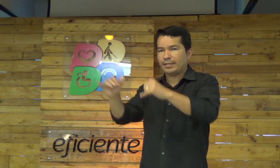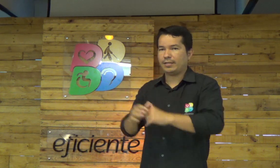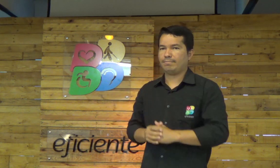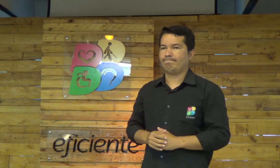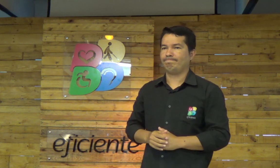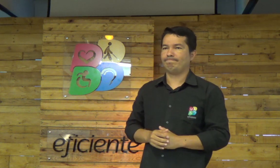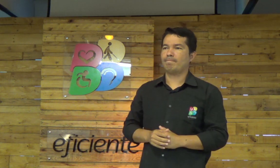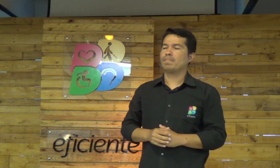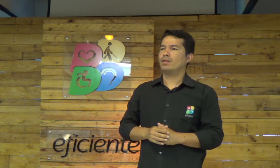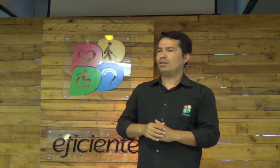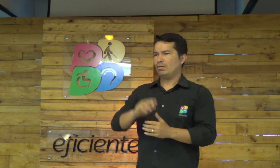resolver.